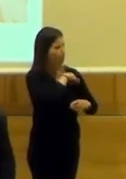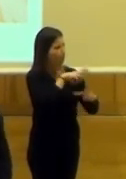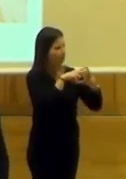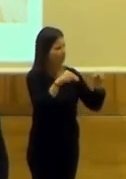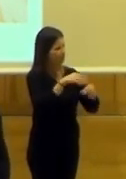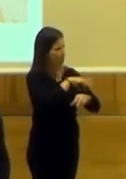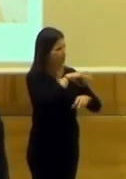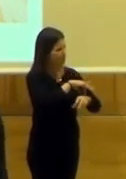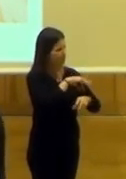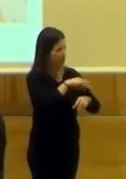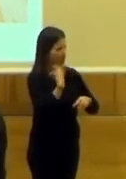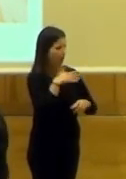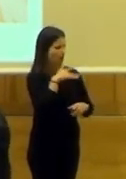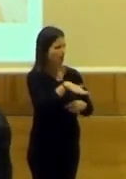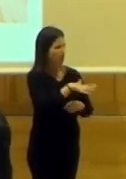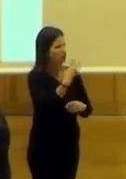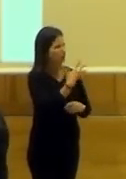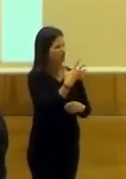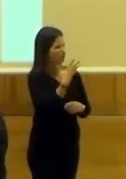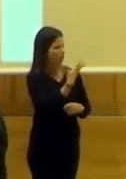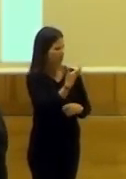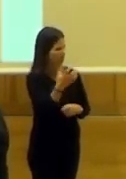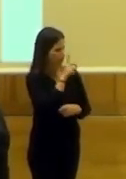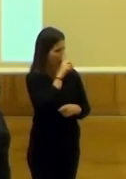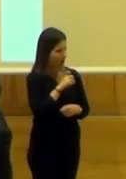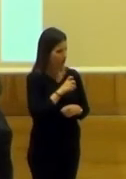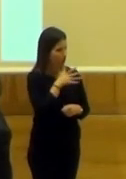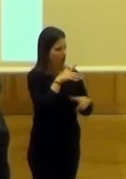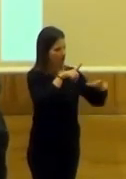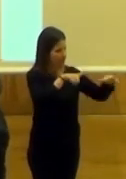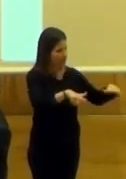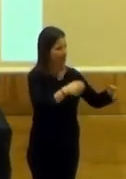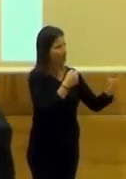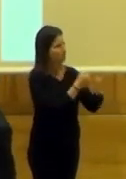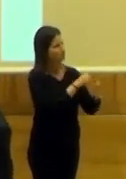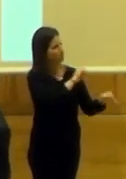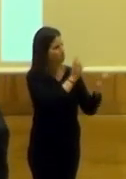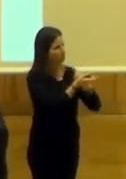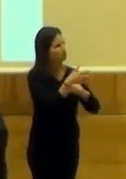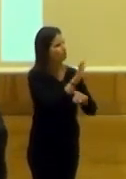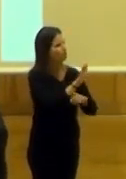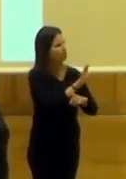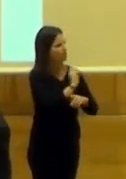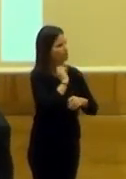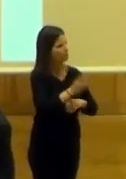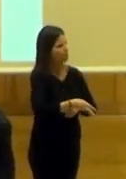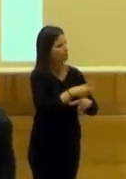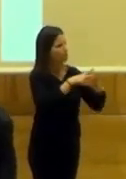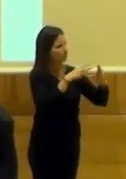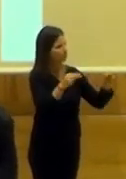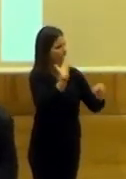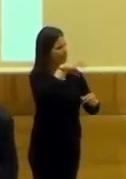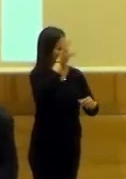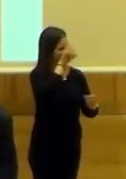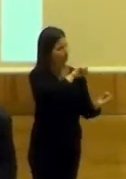conocemos como espacio quinto centenario, gestionamos la sala máxima, hemos convertido en la sede del cine club universitario, en enero lo generamos,